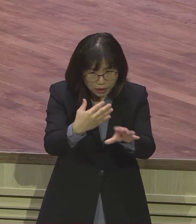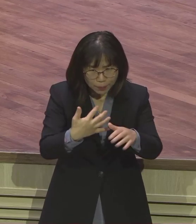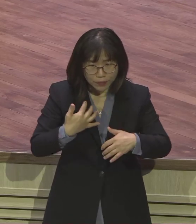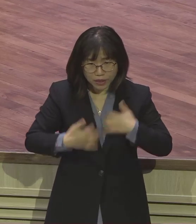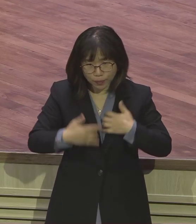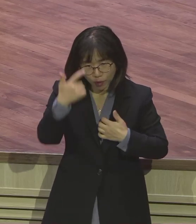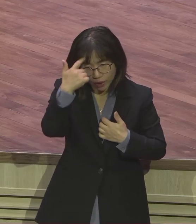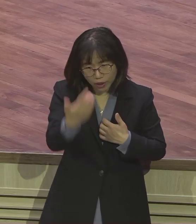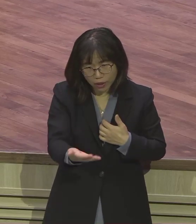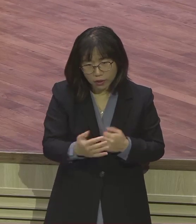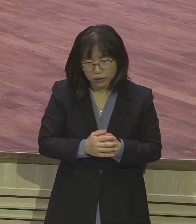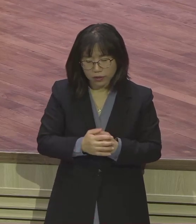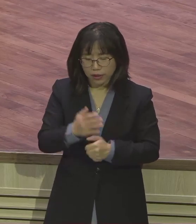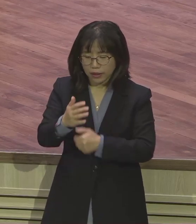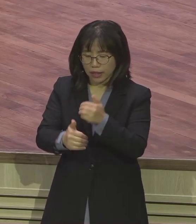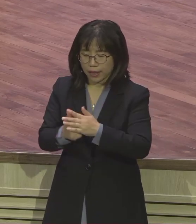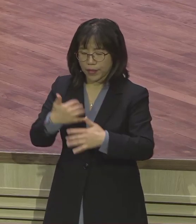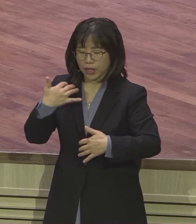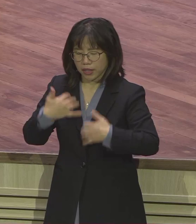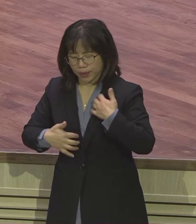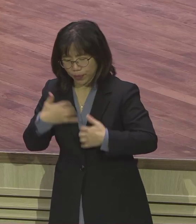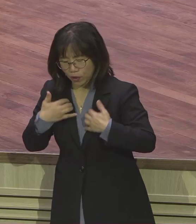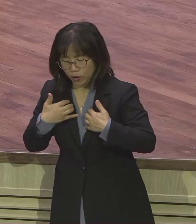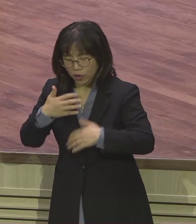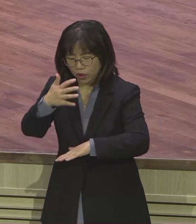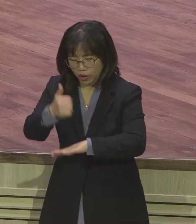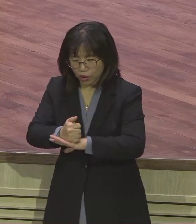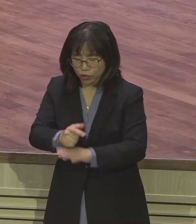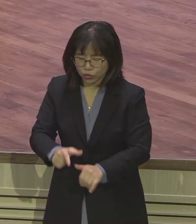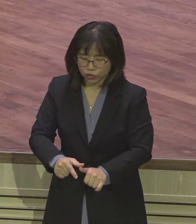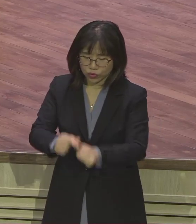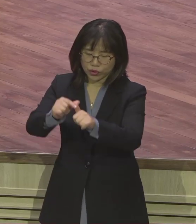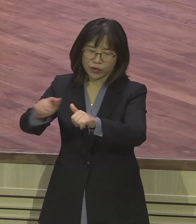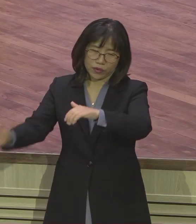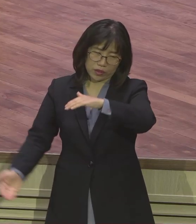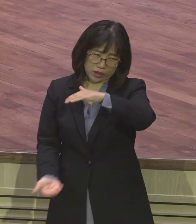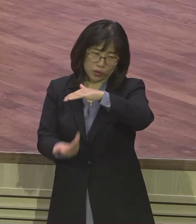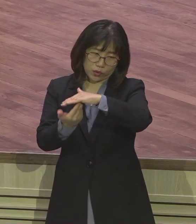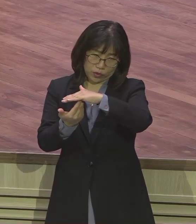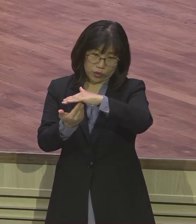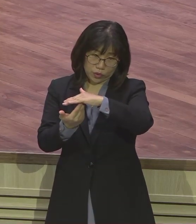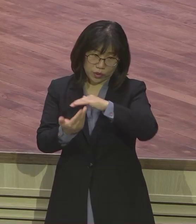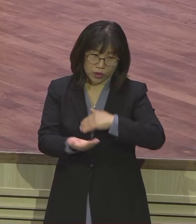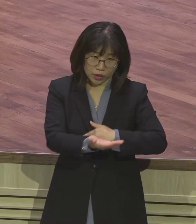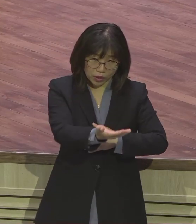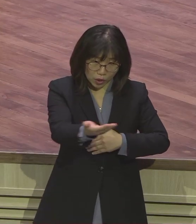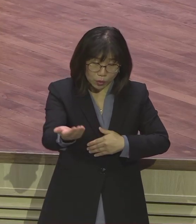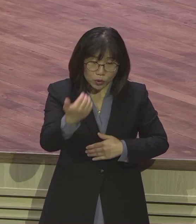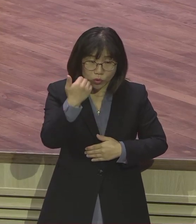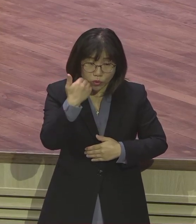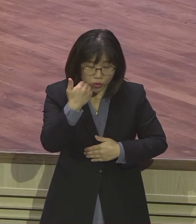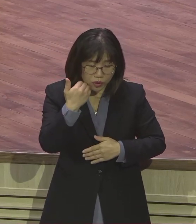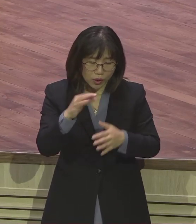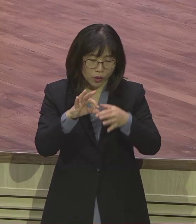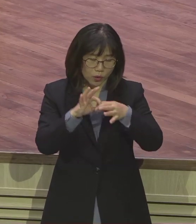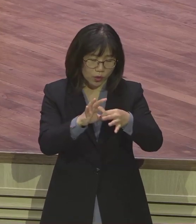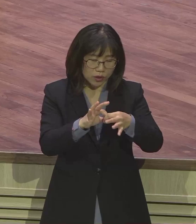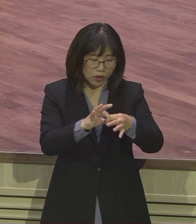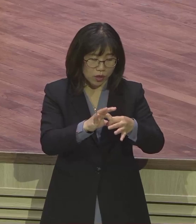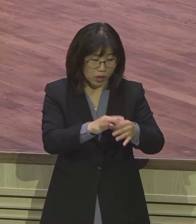하나님이 기뻐하신 뜻이 뭐냐. 구원을 이루는 삶이에요. 여러분을 통해서 불신자가 죽게 돌아오는 우상숭배하는 자가 죽게